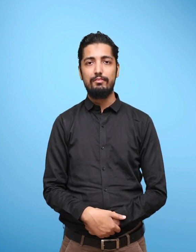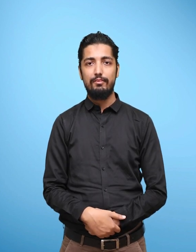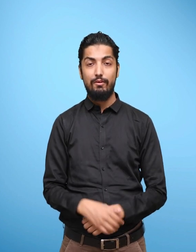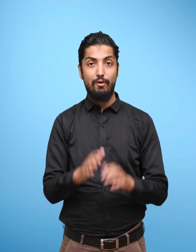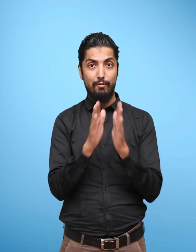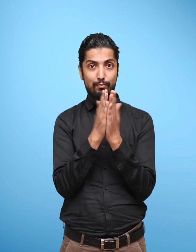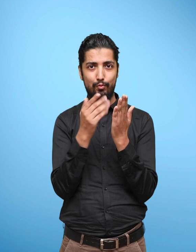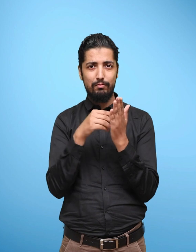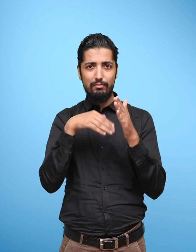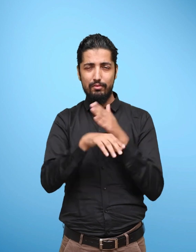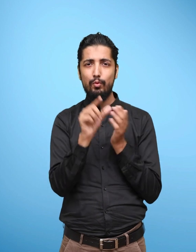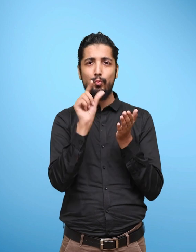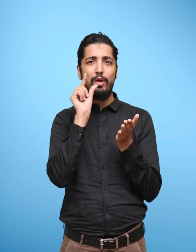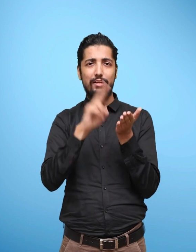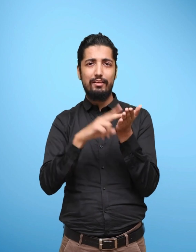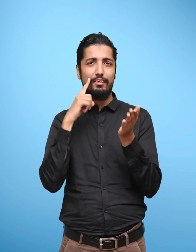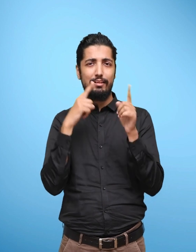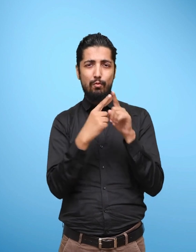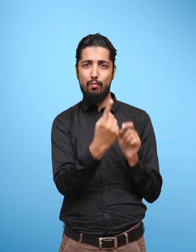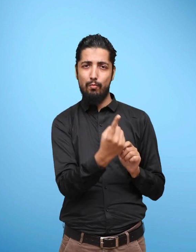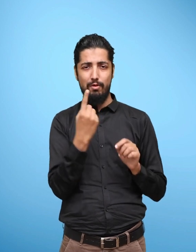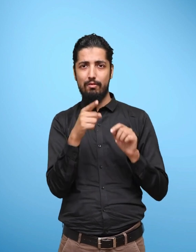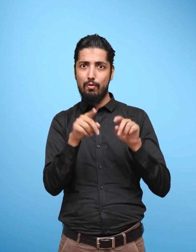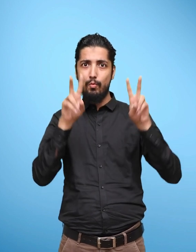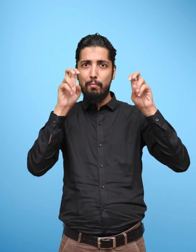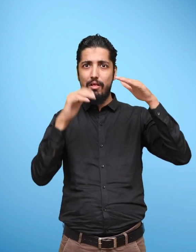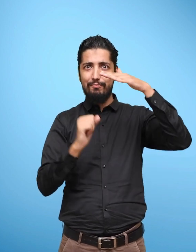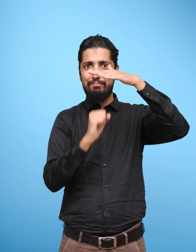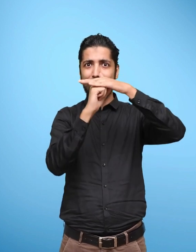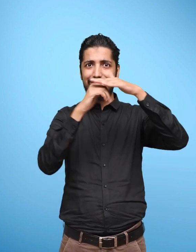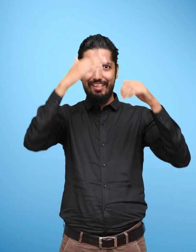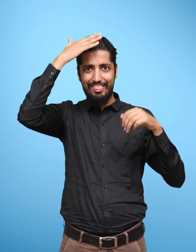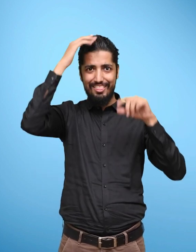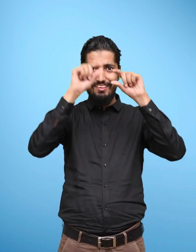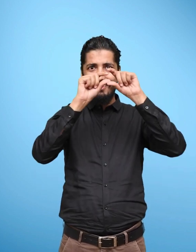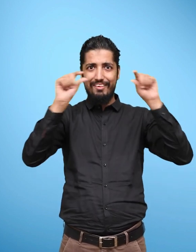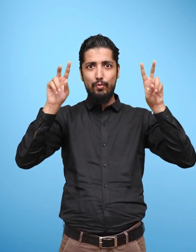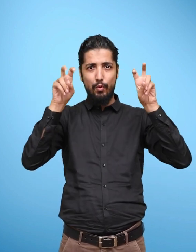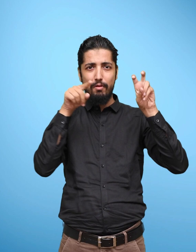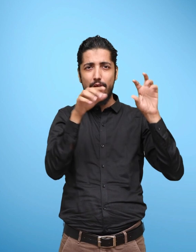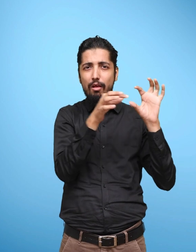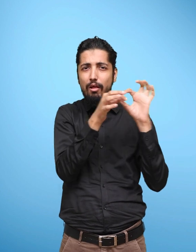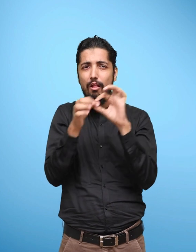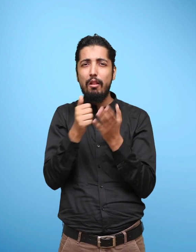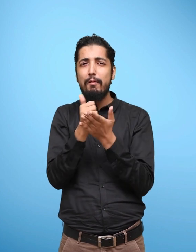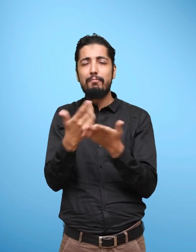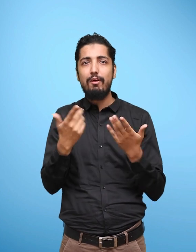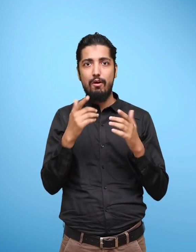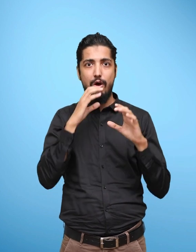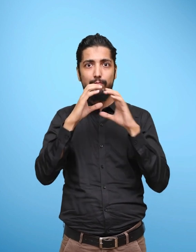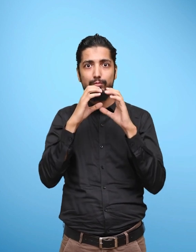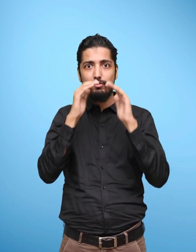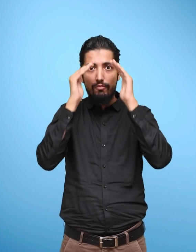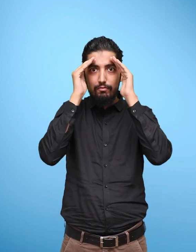प्यूली से फूम्याइ एी उने लिएकाश अहींट, इन तूम्यद की अच्म्याइच